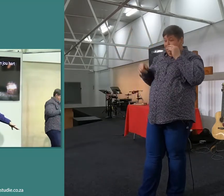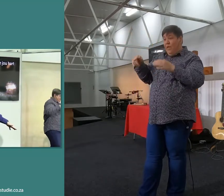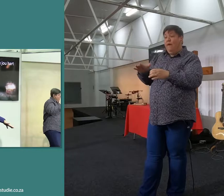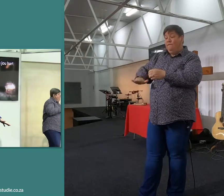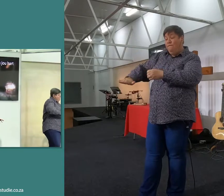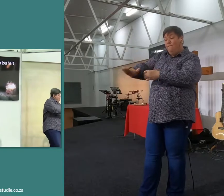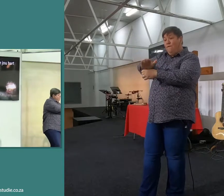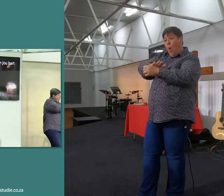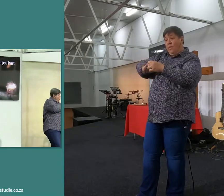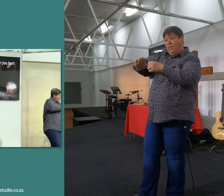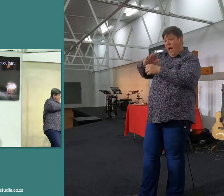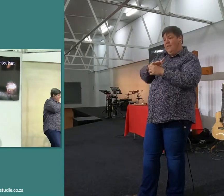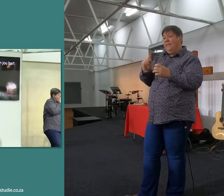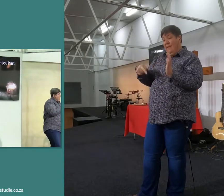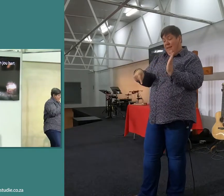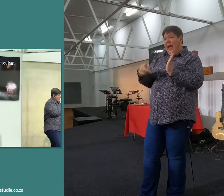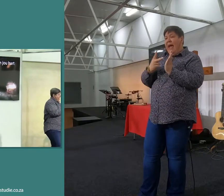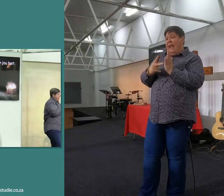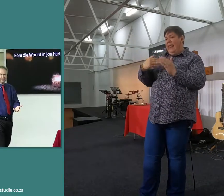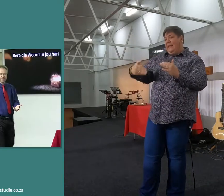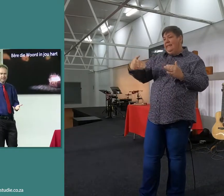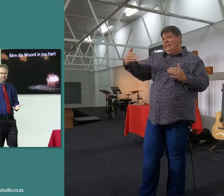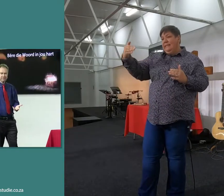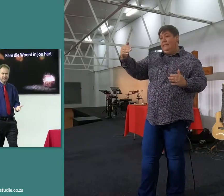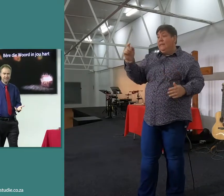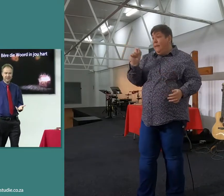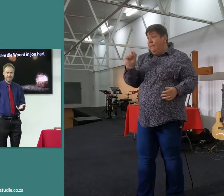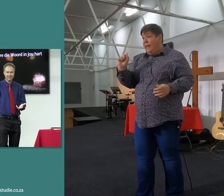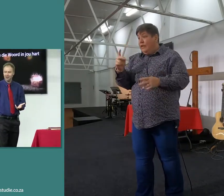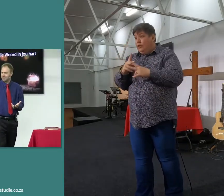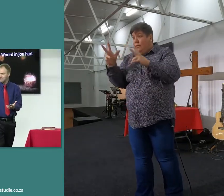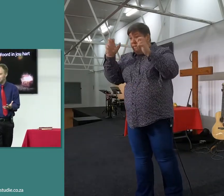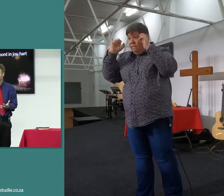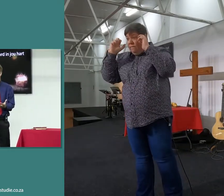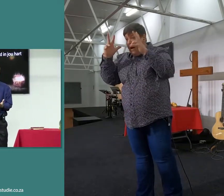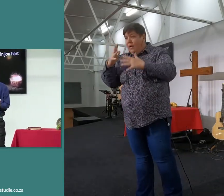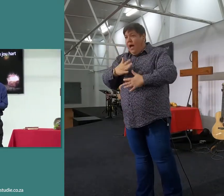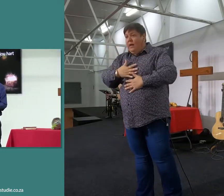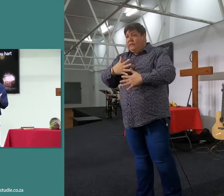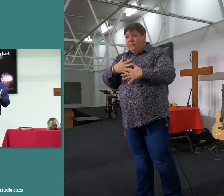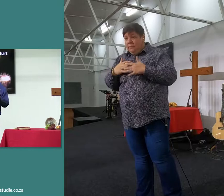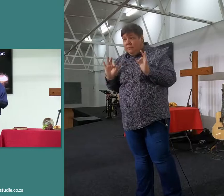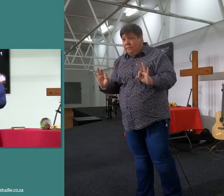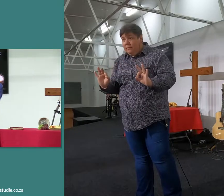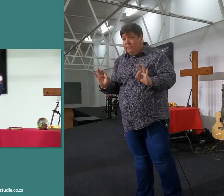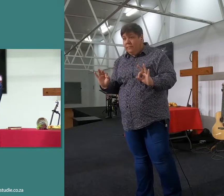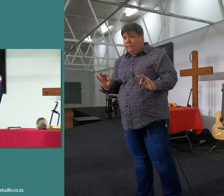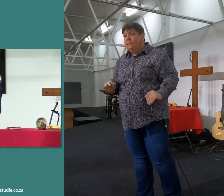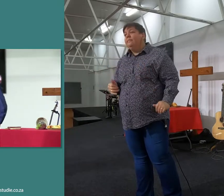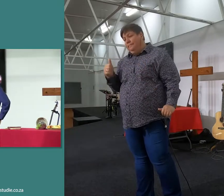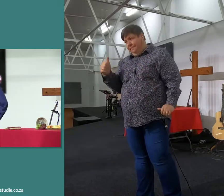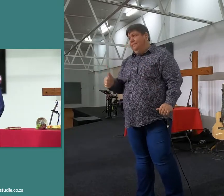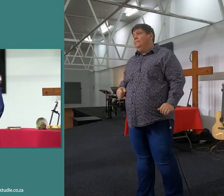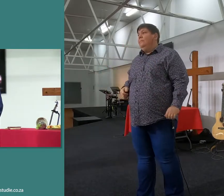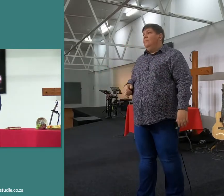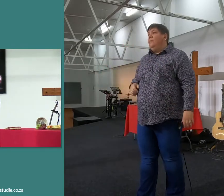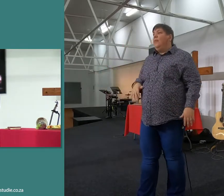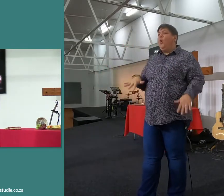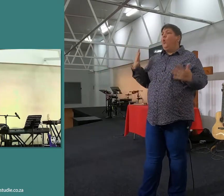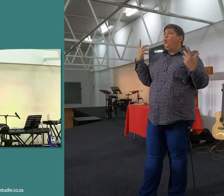vir die reeks. Kenne, waarom? As jylle wakker, haal die pasum, jy gaat ons. Hoe doen ek dit? Nommer 1,